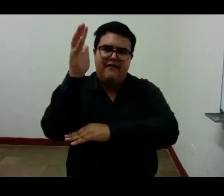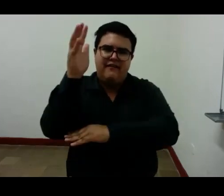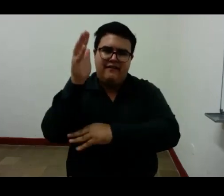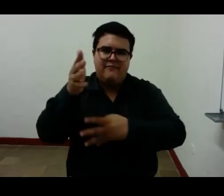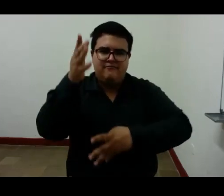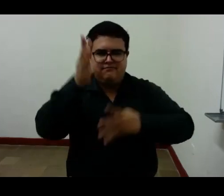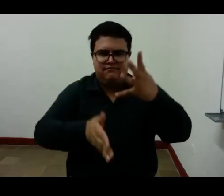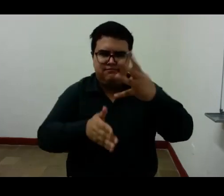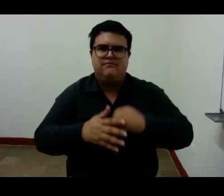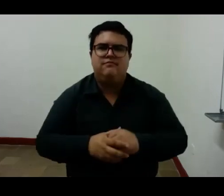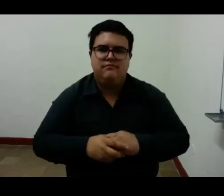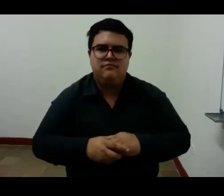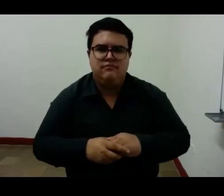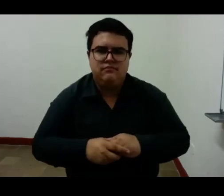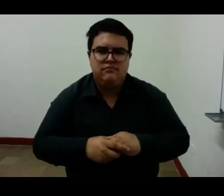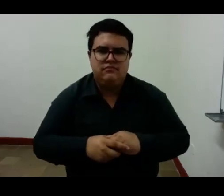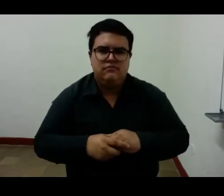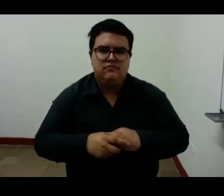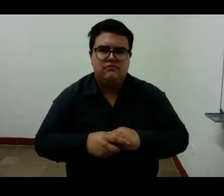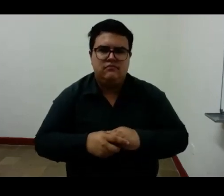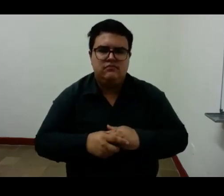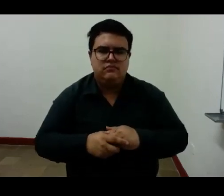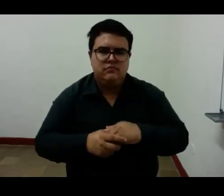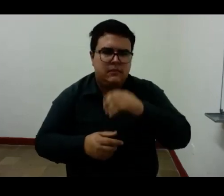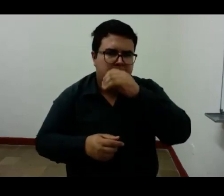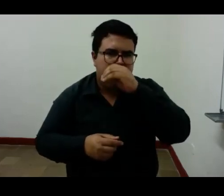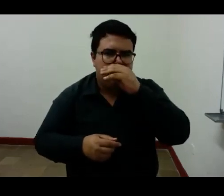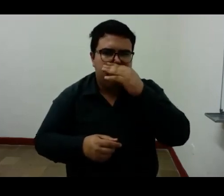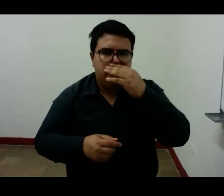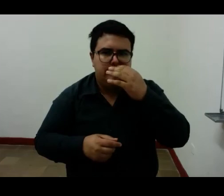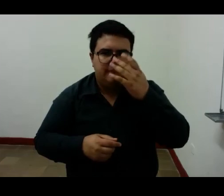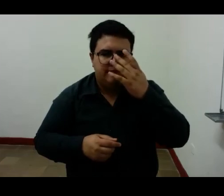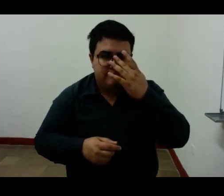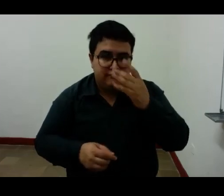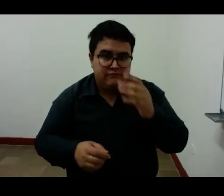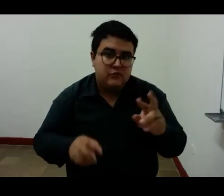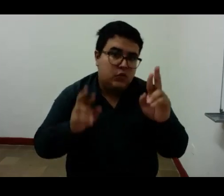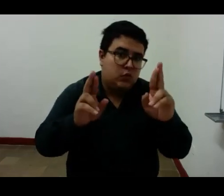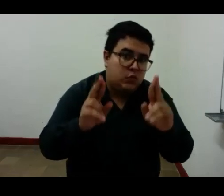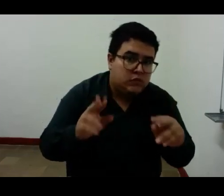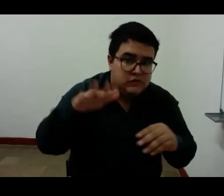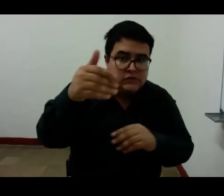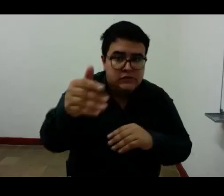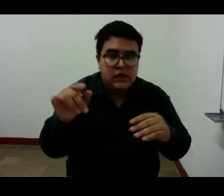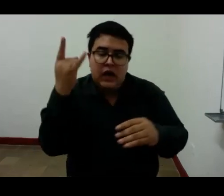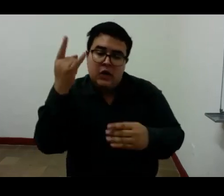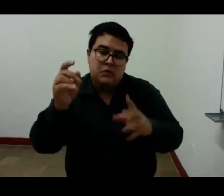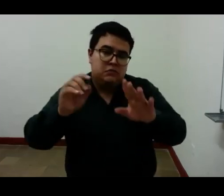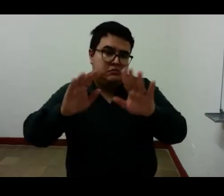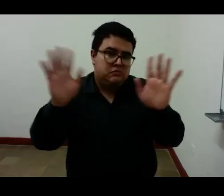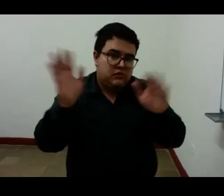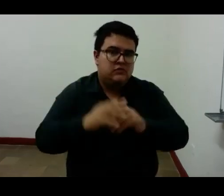que si que si se quiere darle un título podría ser